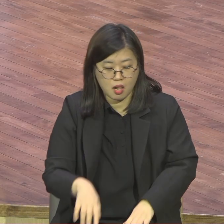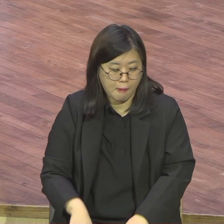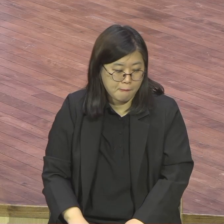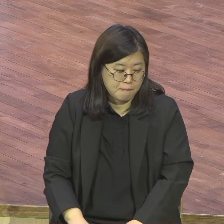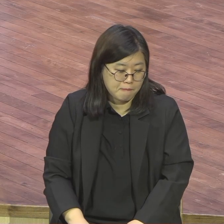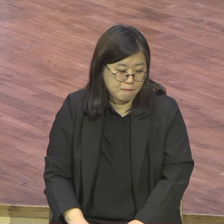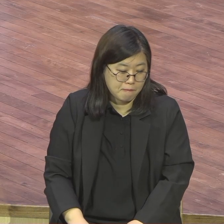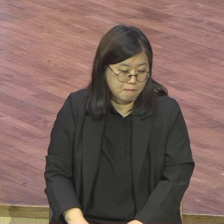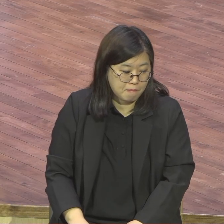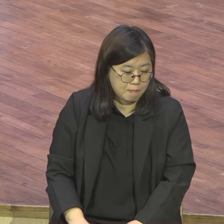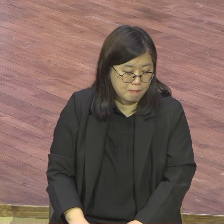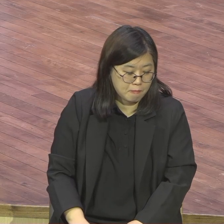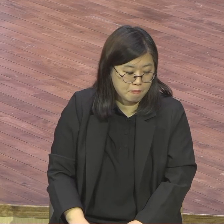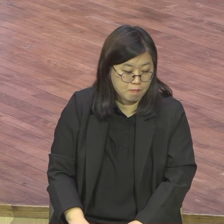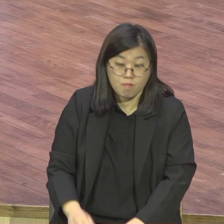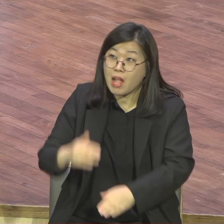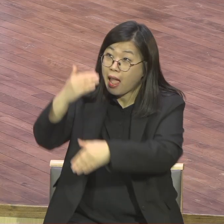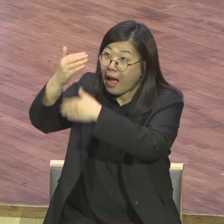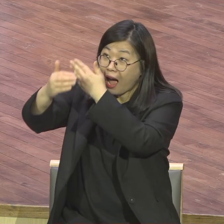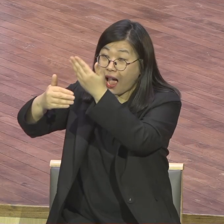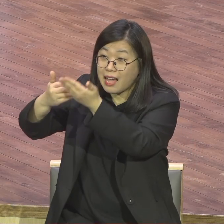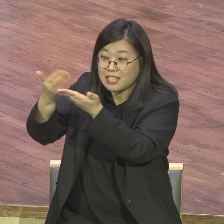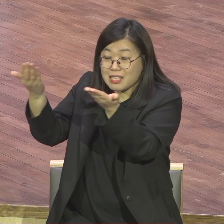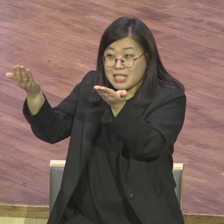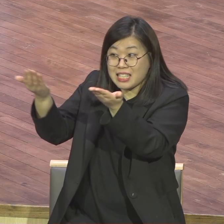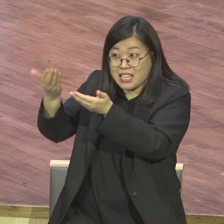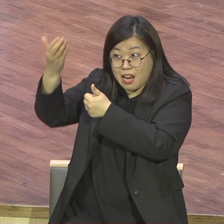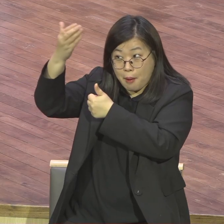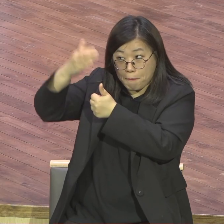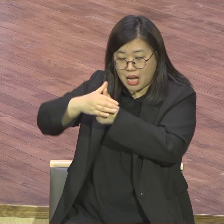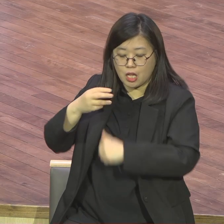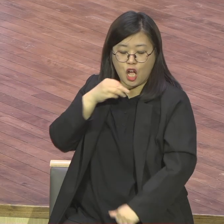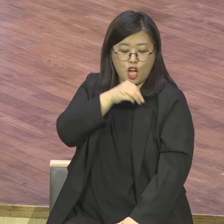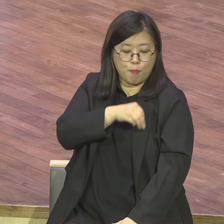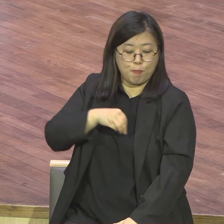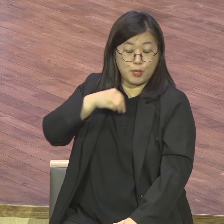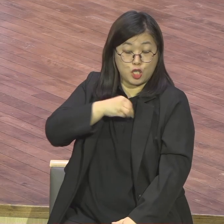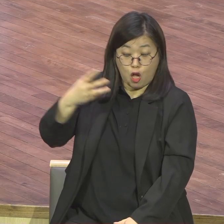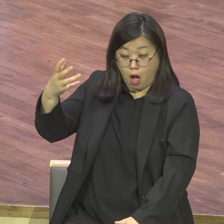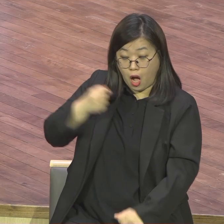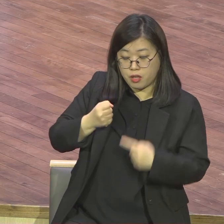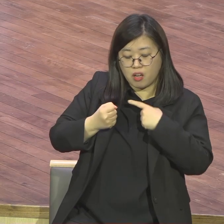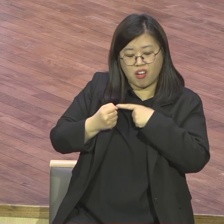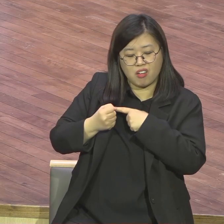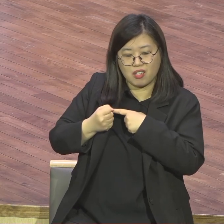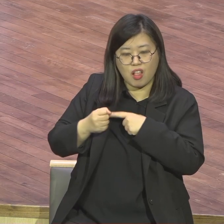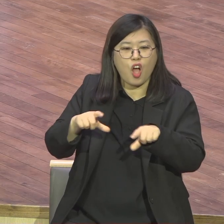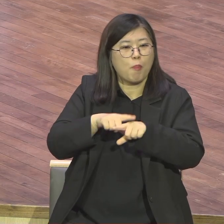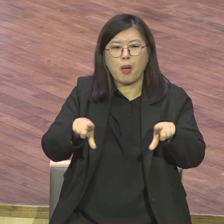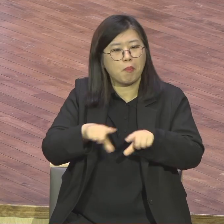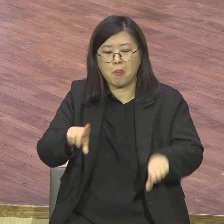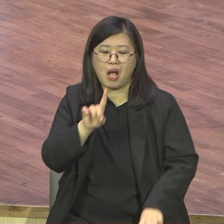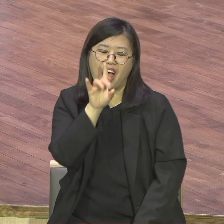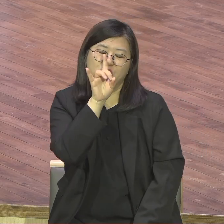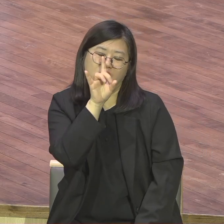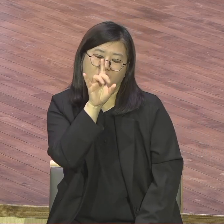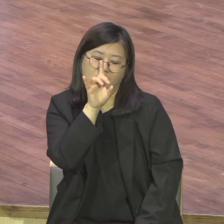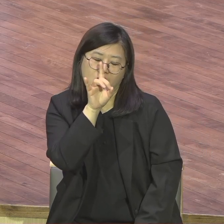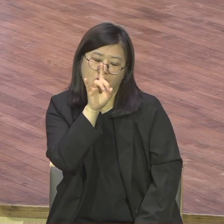사람은 평범해질 텀이 없다 그랬어요 절대 평범하게 살지 않는다는